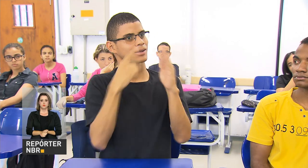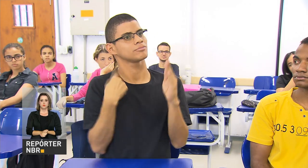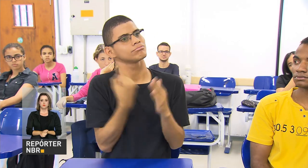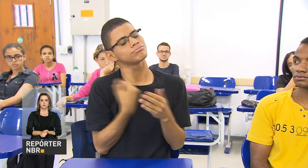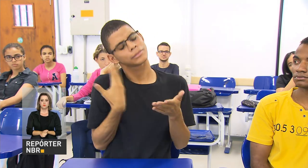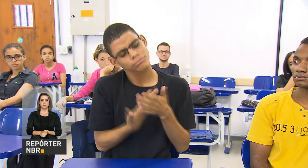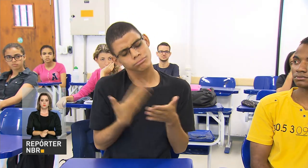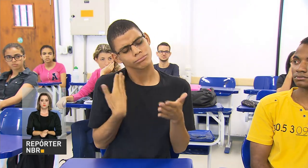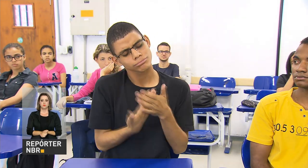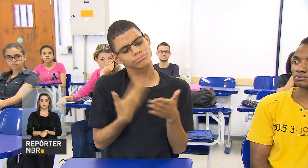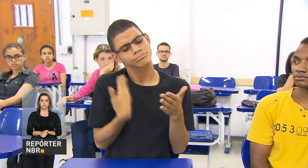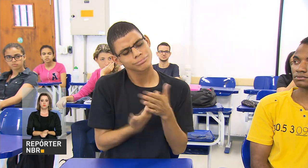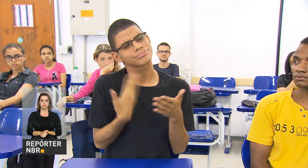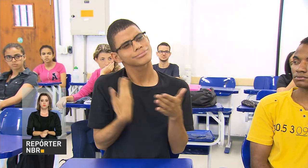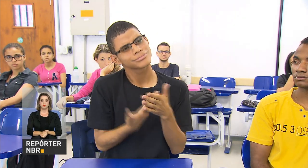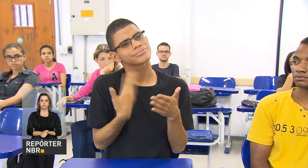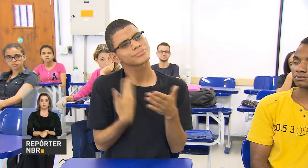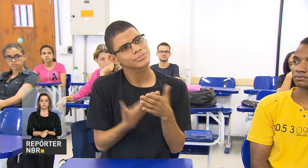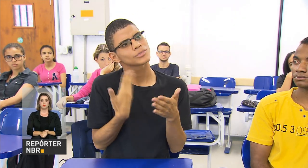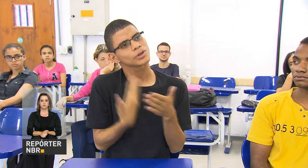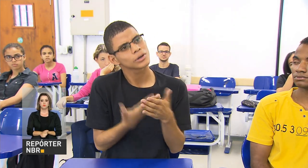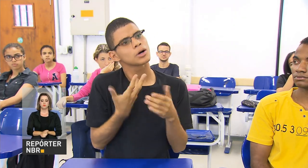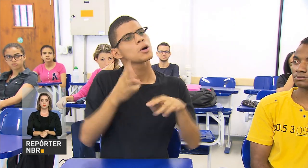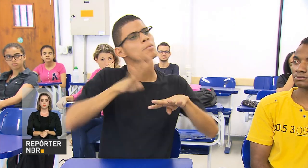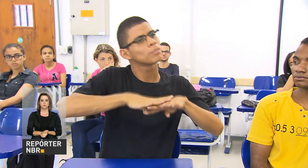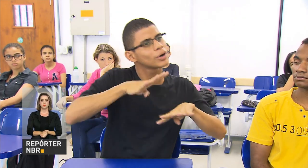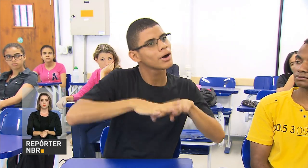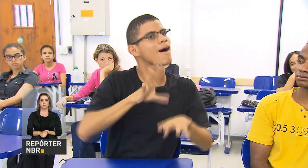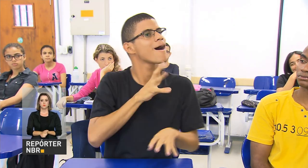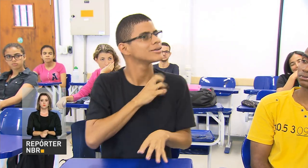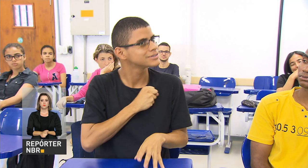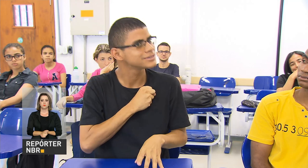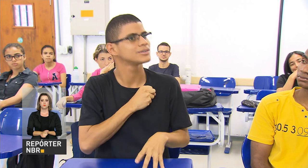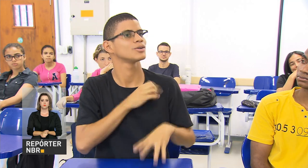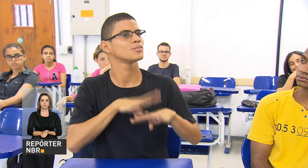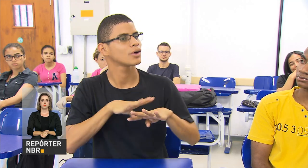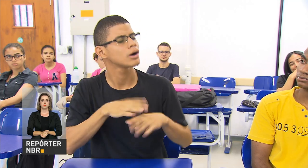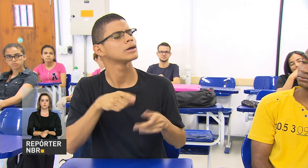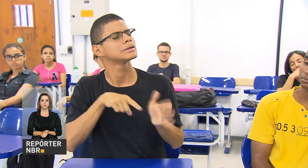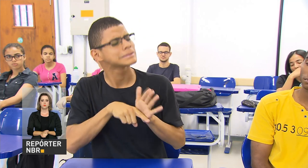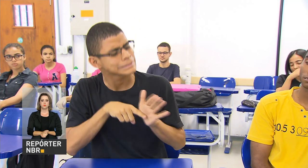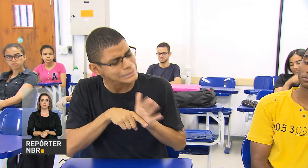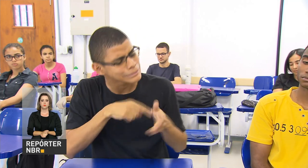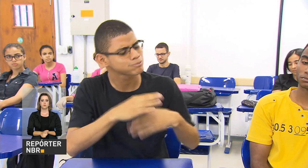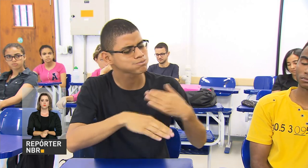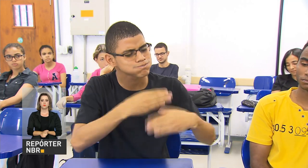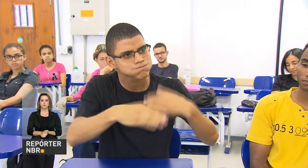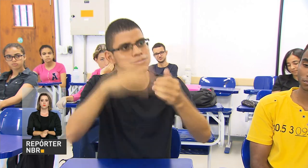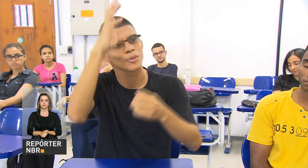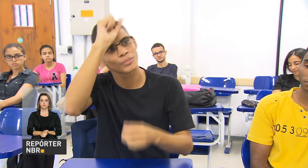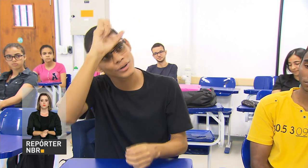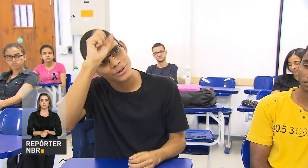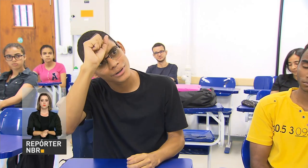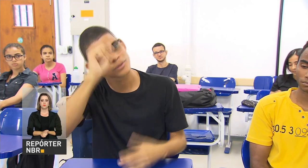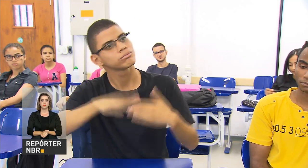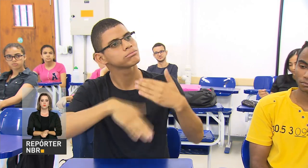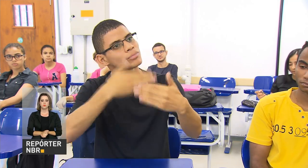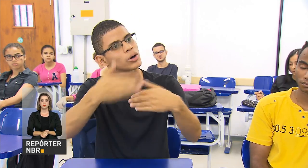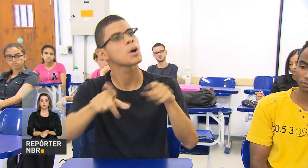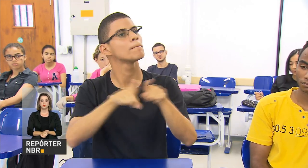sozinha, eu ficava em casa sozinha, estudando o dia inteiro sozinha, tentando entender matemática, português, eu fazia pesquisas para